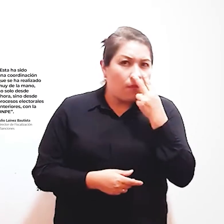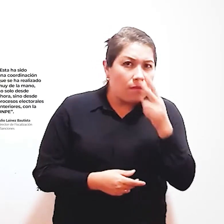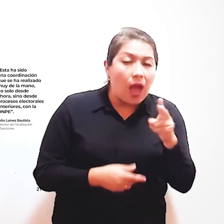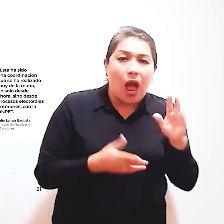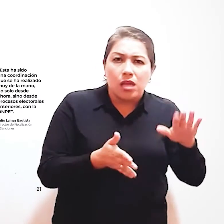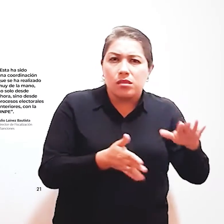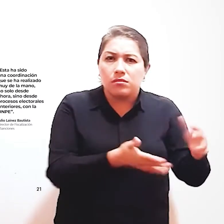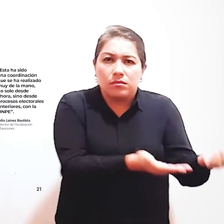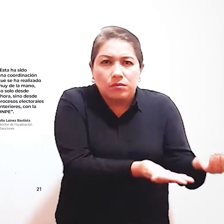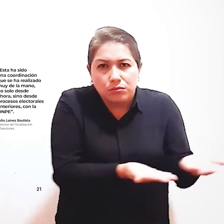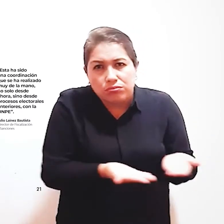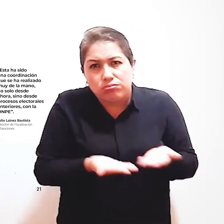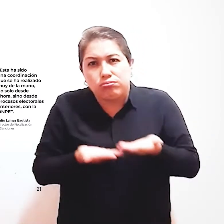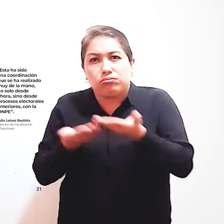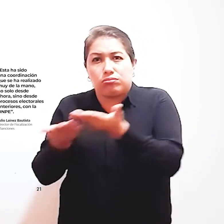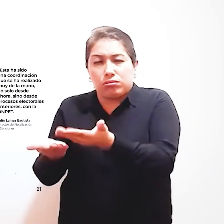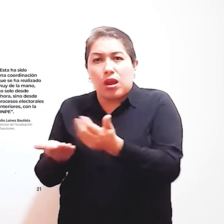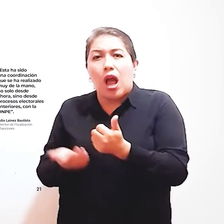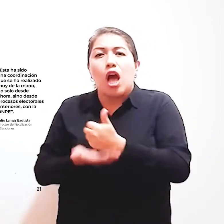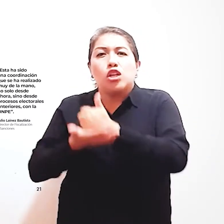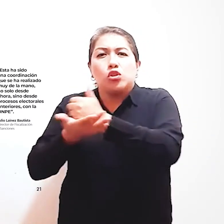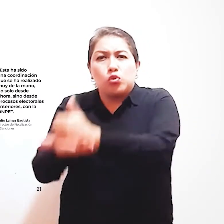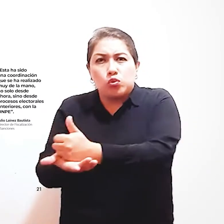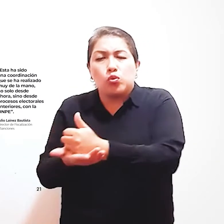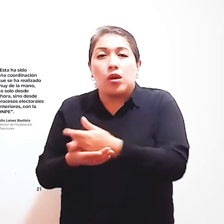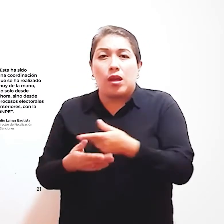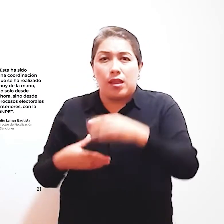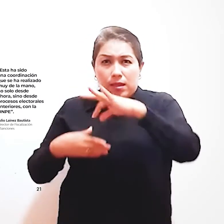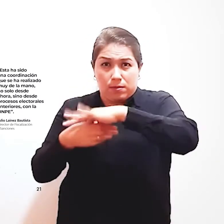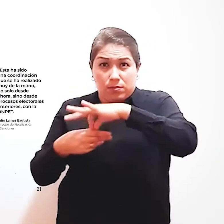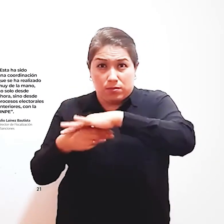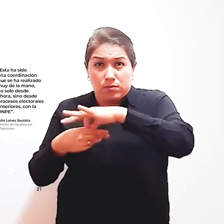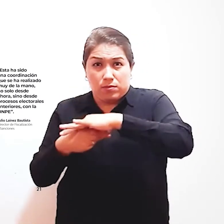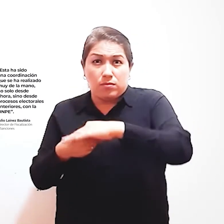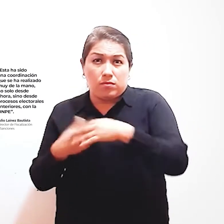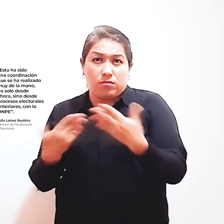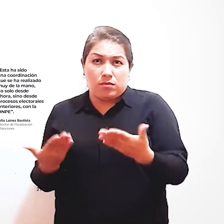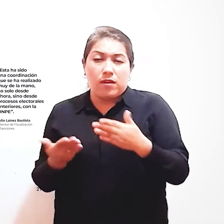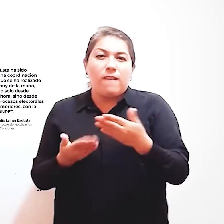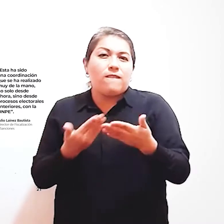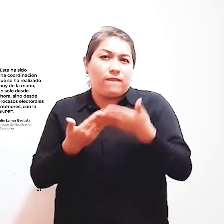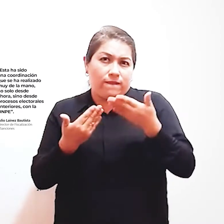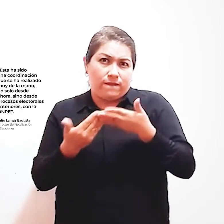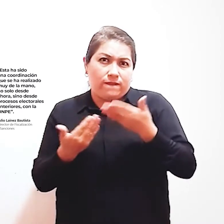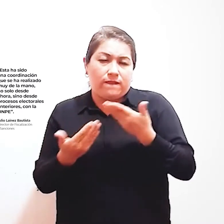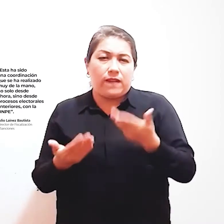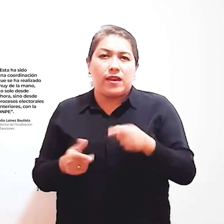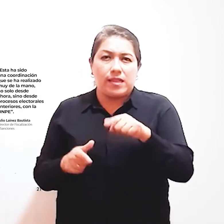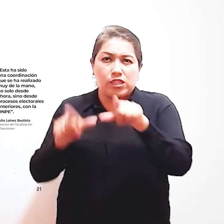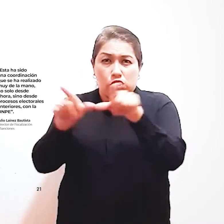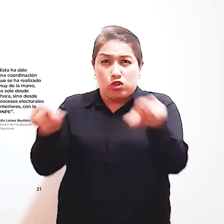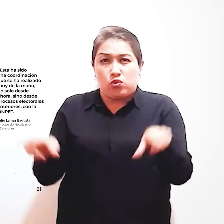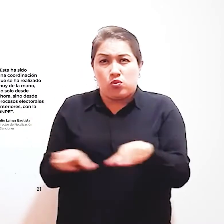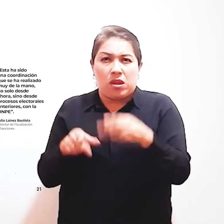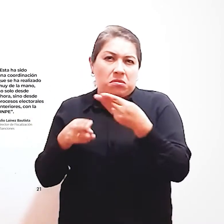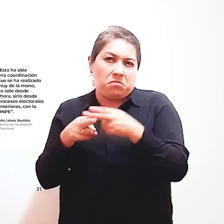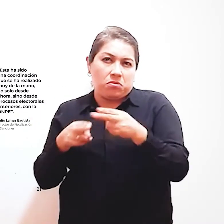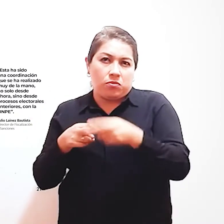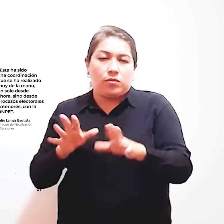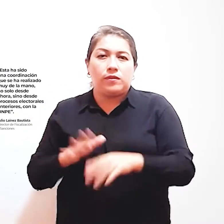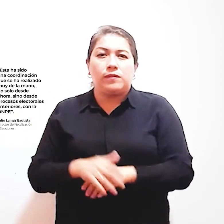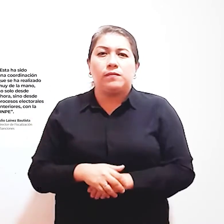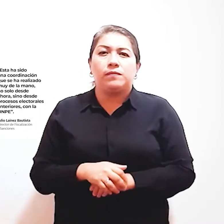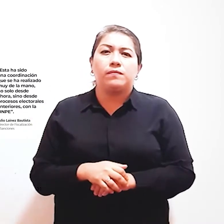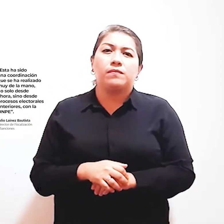Identificaba su mesa A fin de que su presidente Acuda con la cédula Y el ánfora Para que se realice La votación En estos